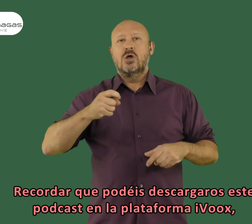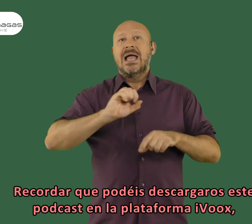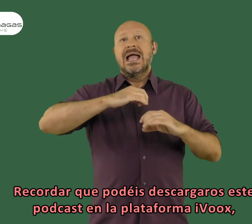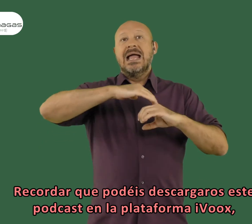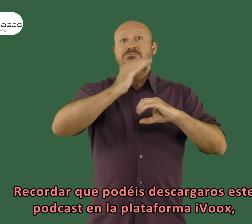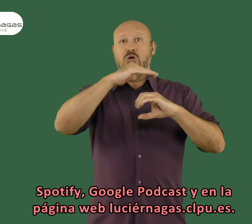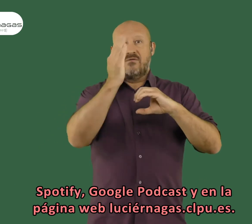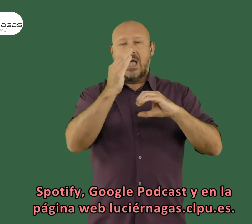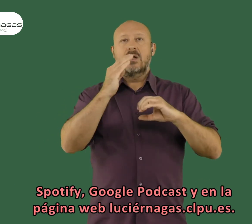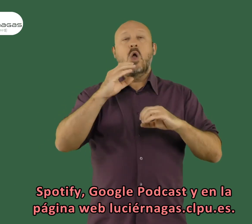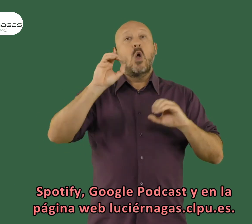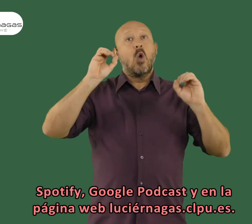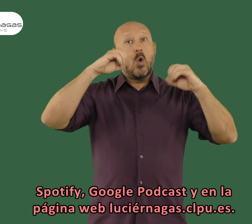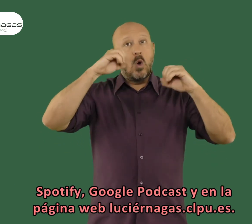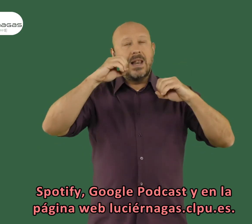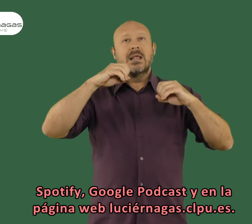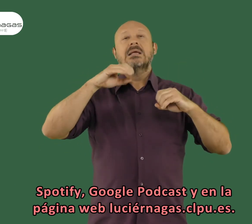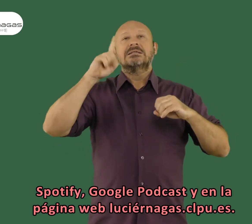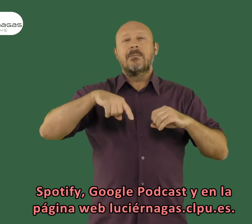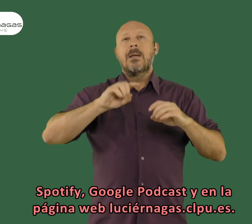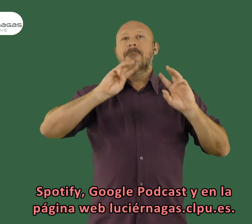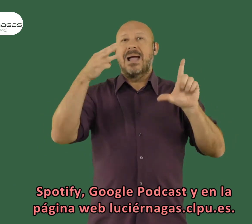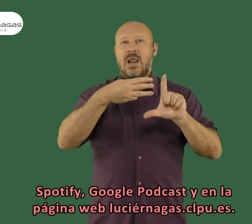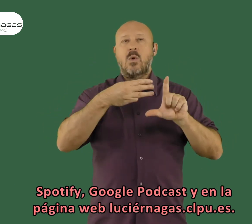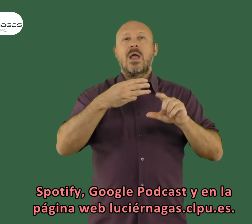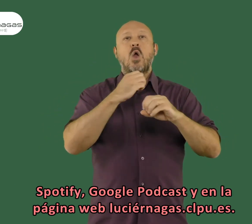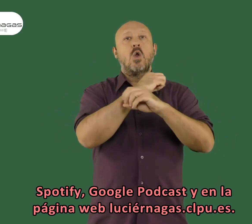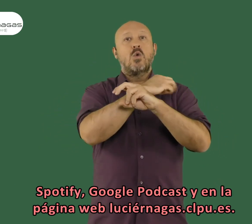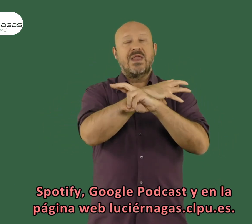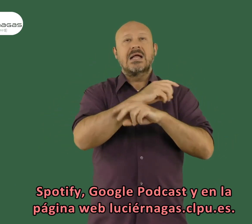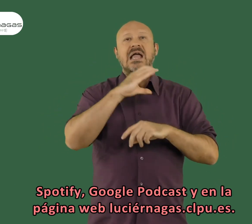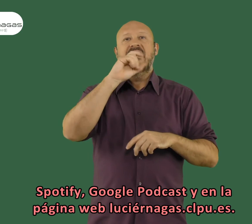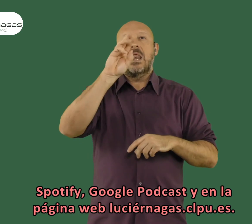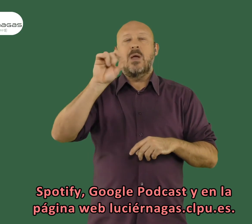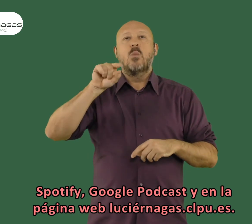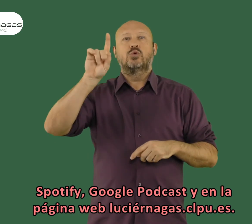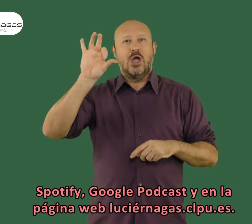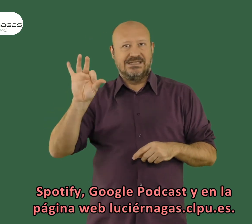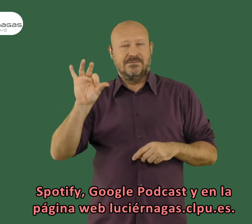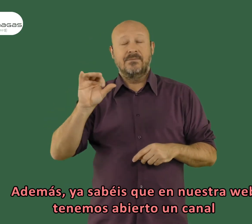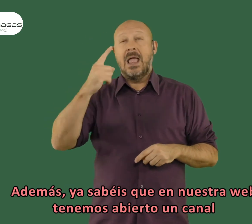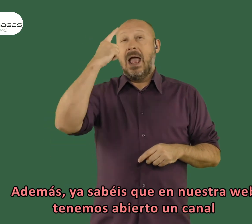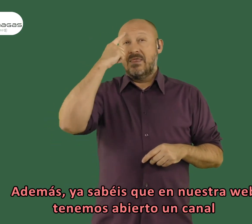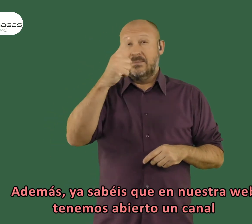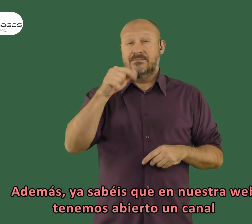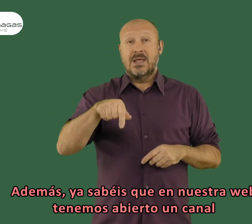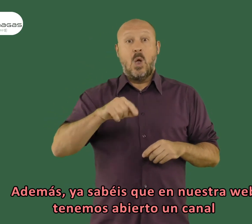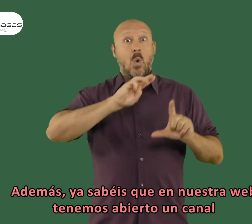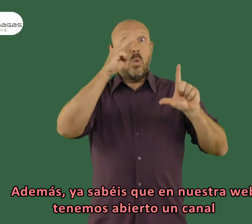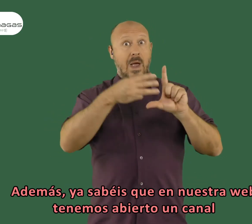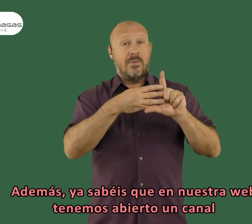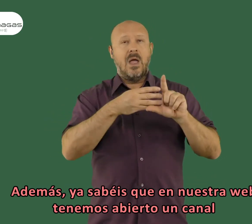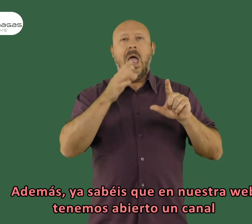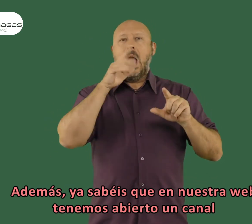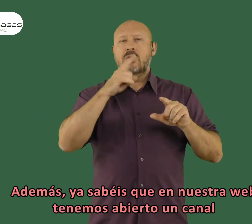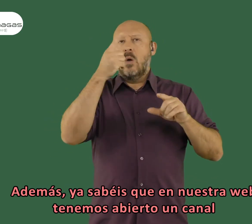plataforma ebox spotify google podcast y en la página web luciernagas.clpu.es además ya